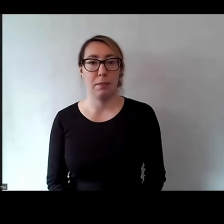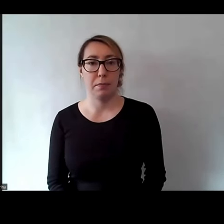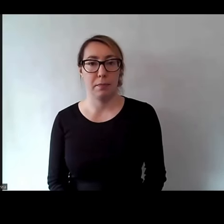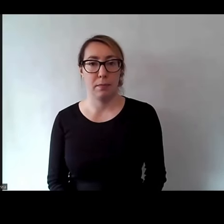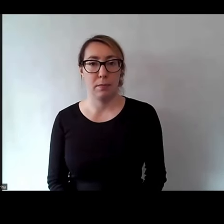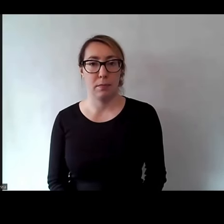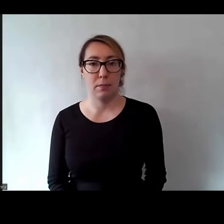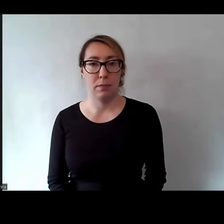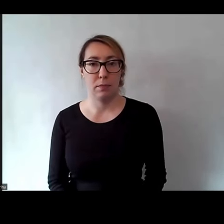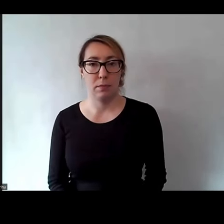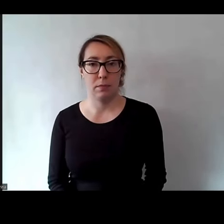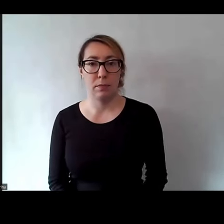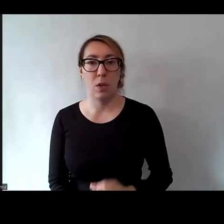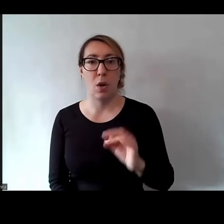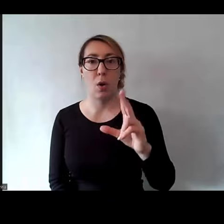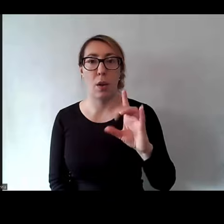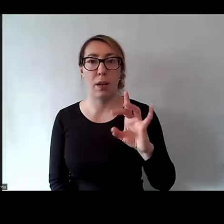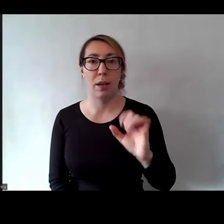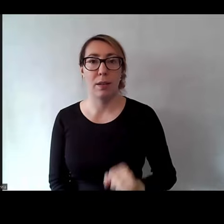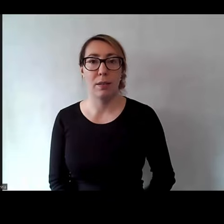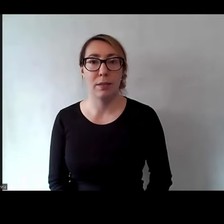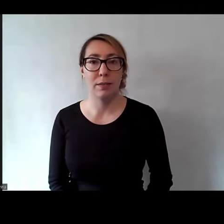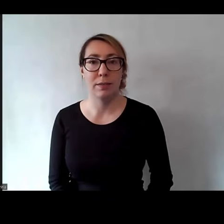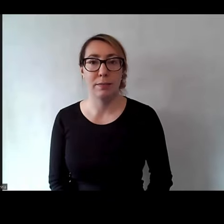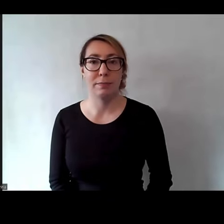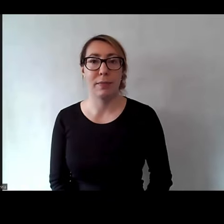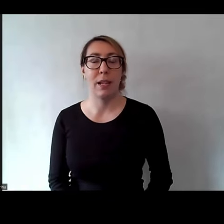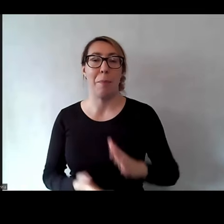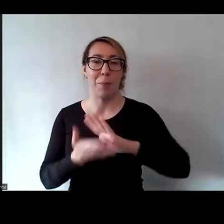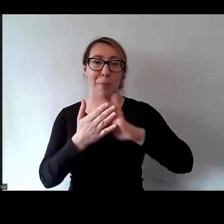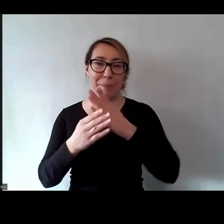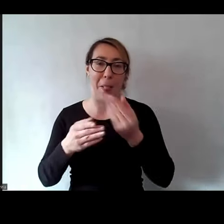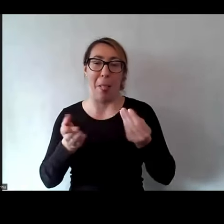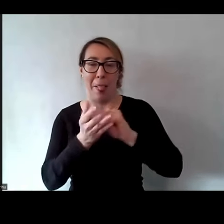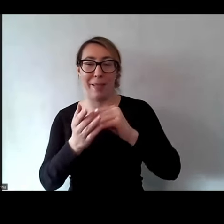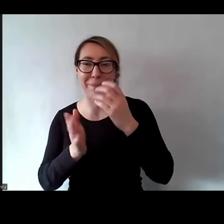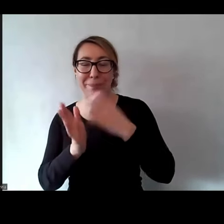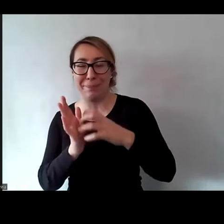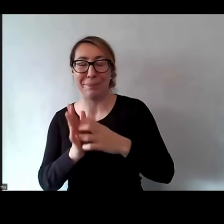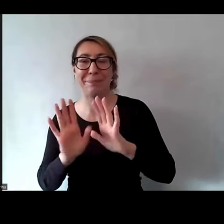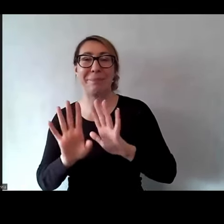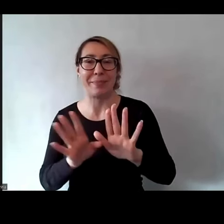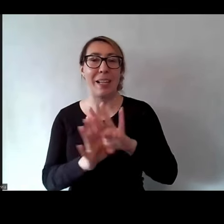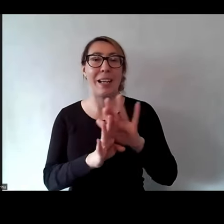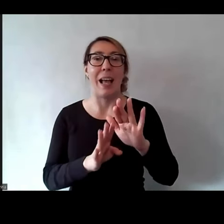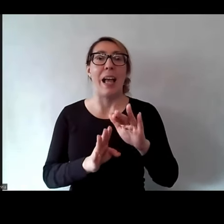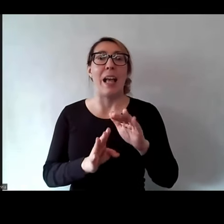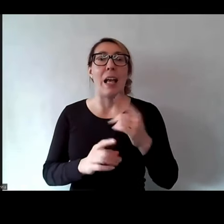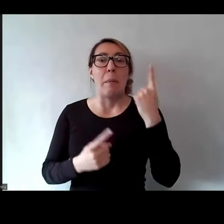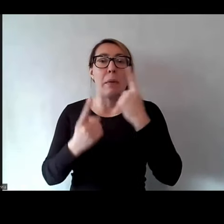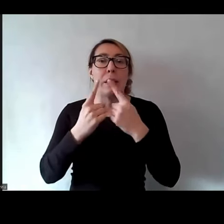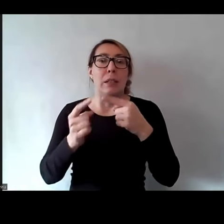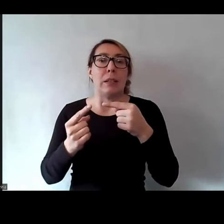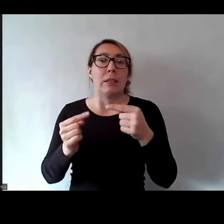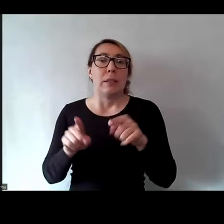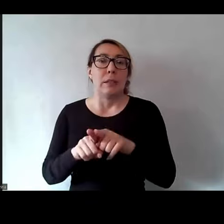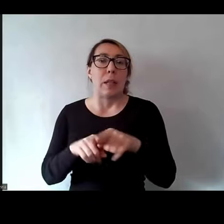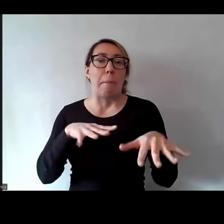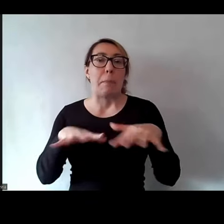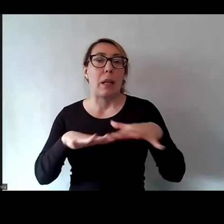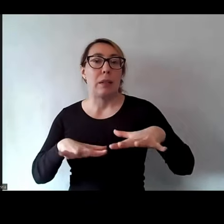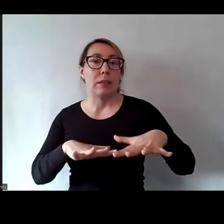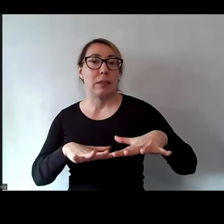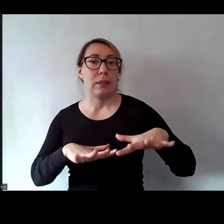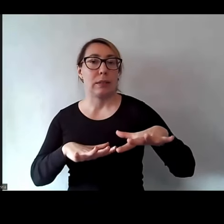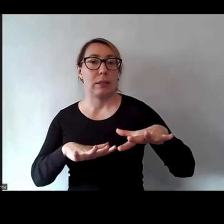Tak, odnoszmy na cietorki, przepraszam, weszłam Wam słowo. Myślę, że takimi miejscami,